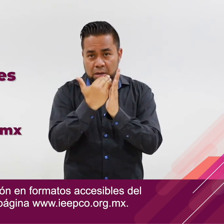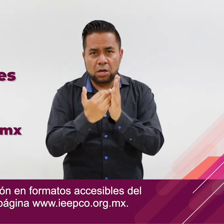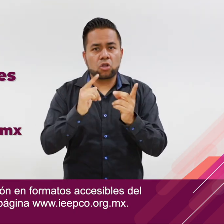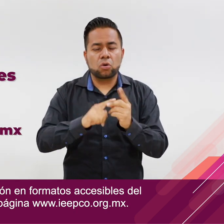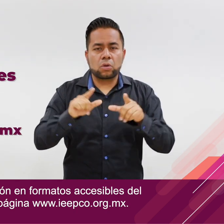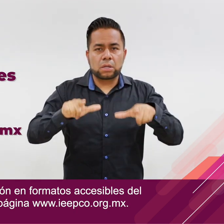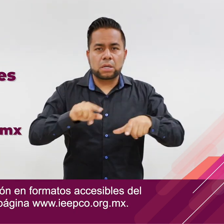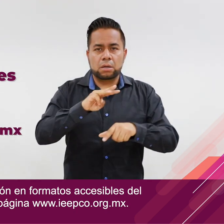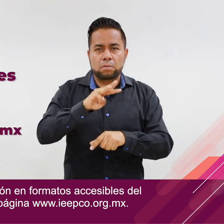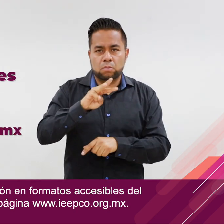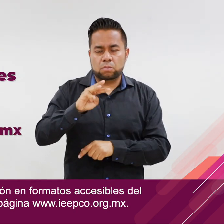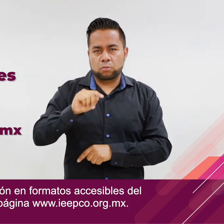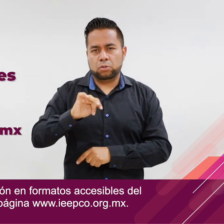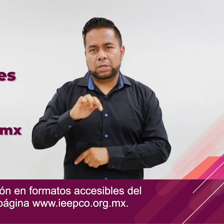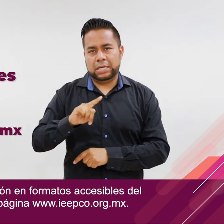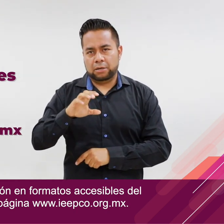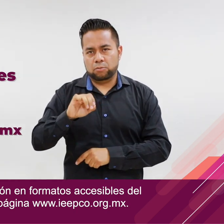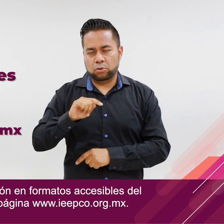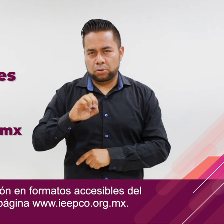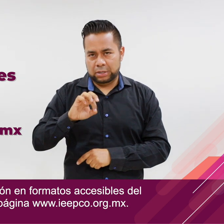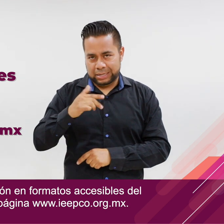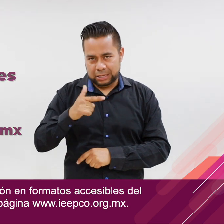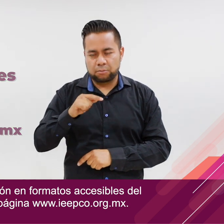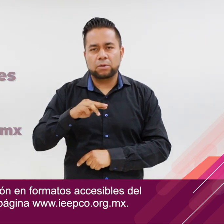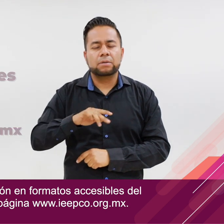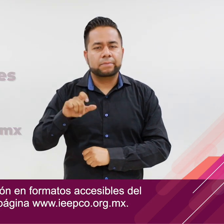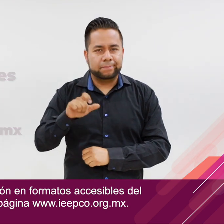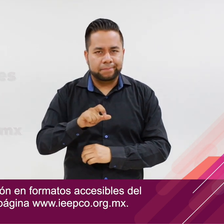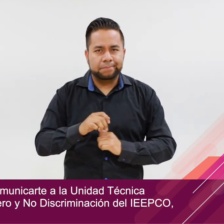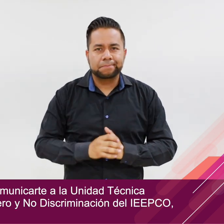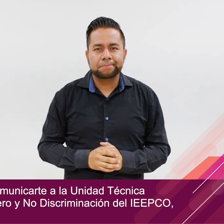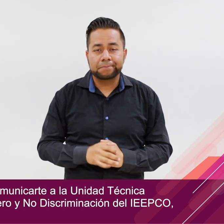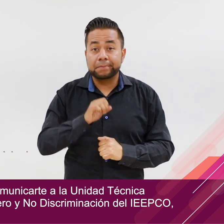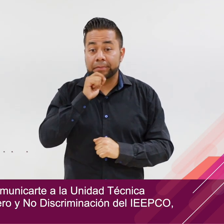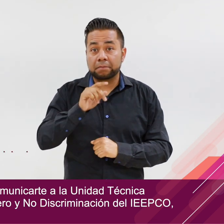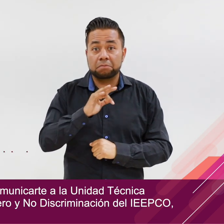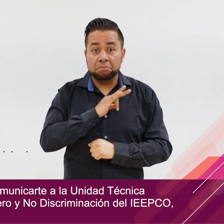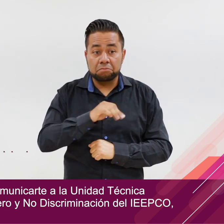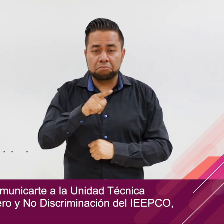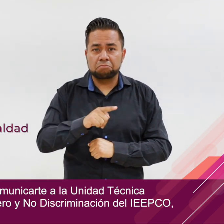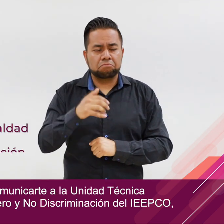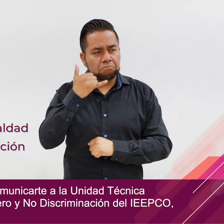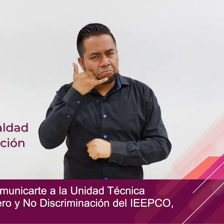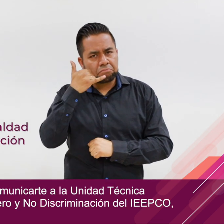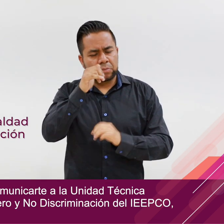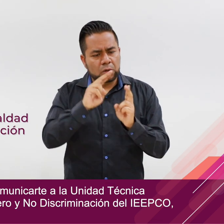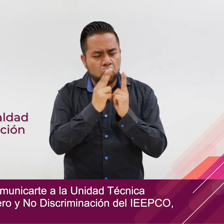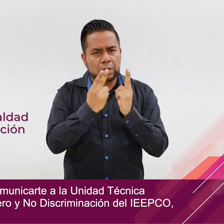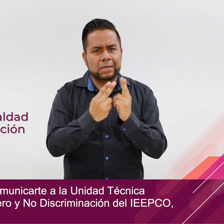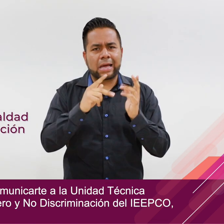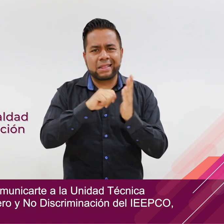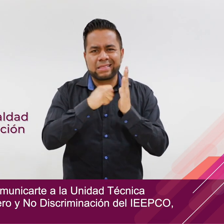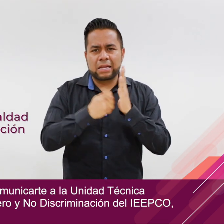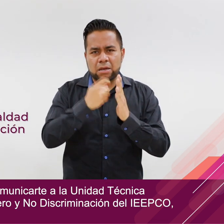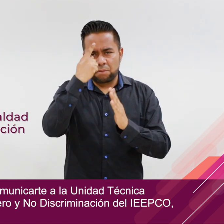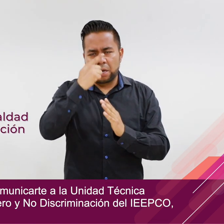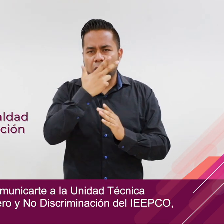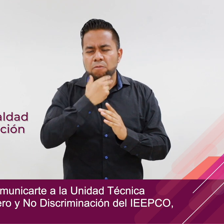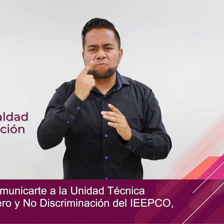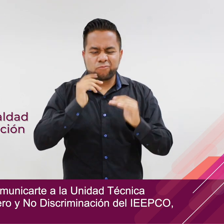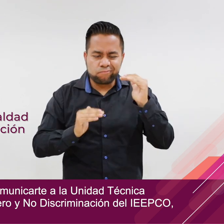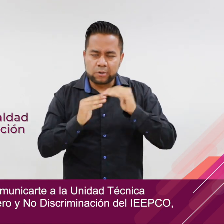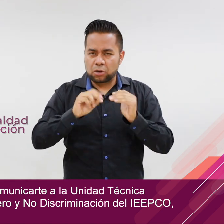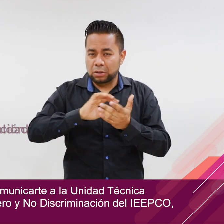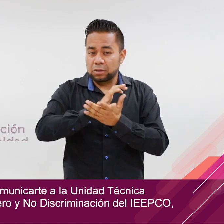www.iepco.org.mx. También puedes comunicarte a la Unidad Técnica para la Igualdad de Género y No